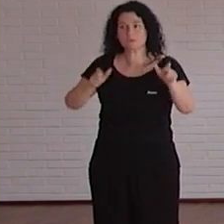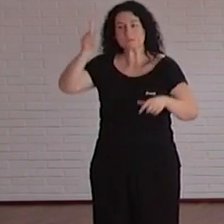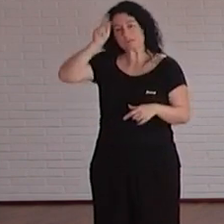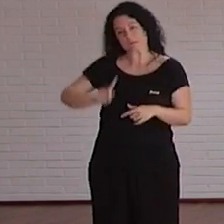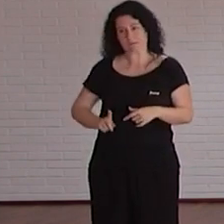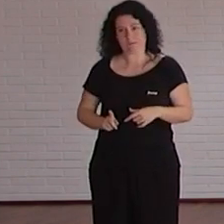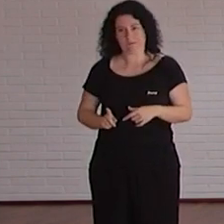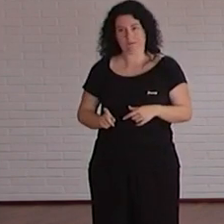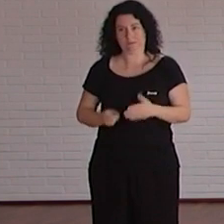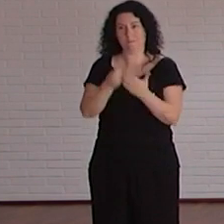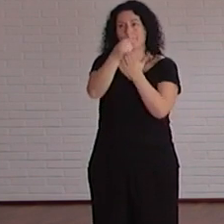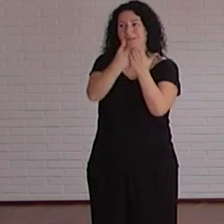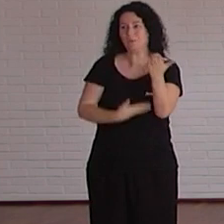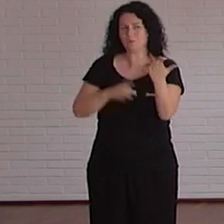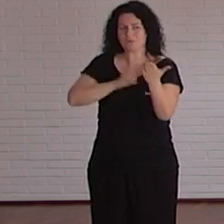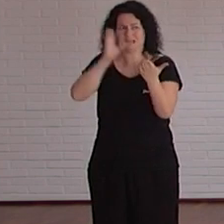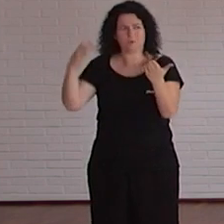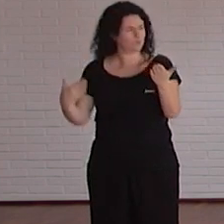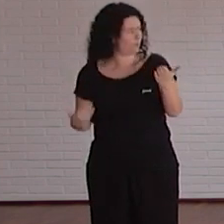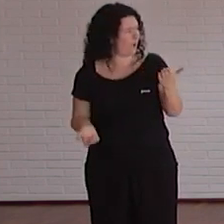periódicos no lo tienen claro muchas